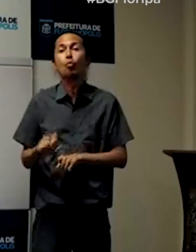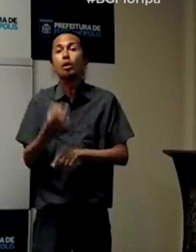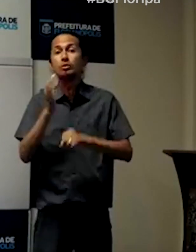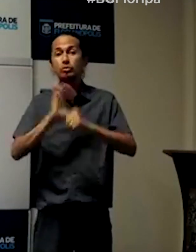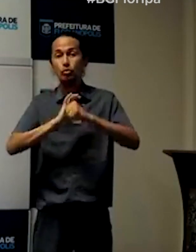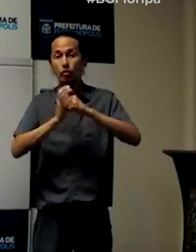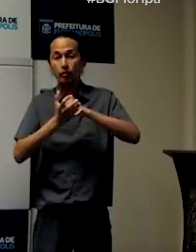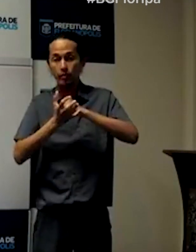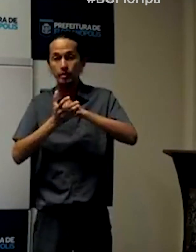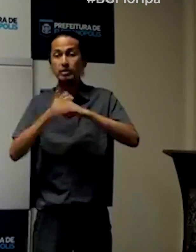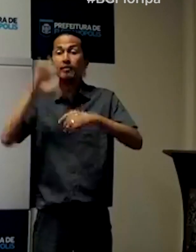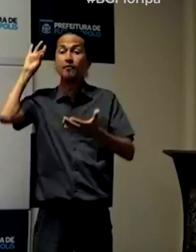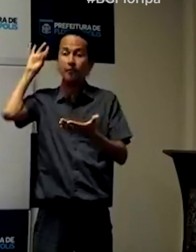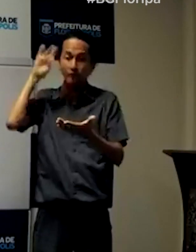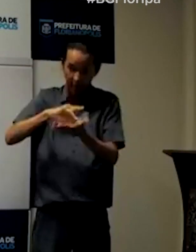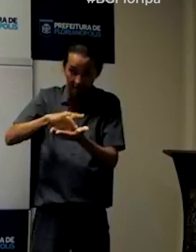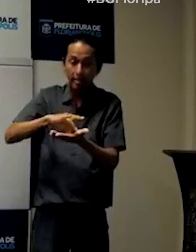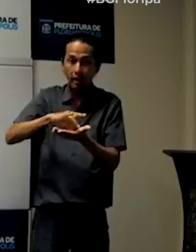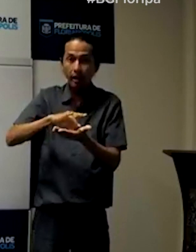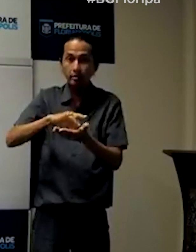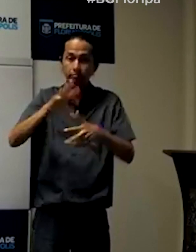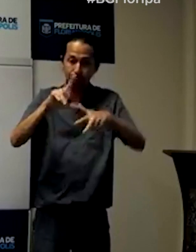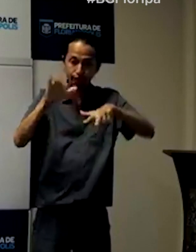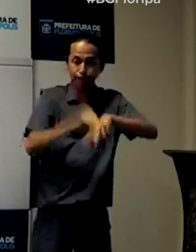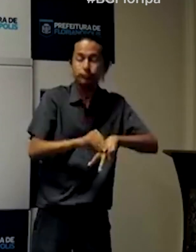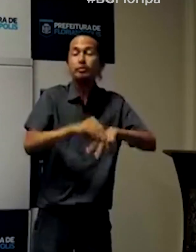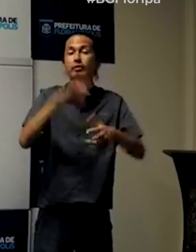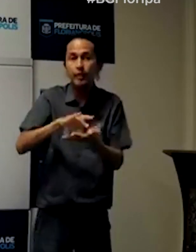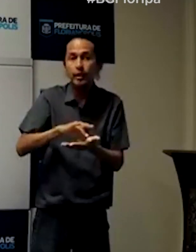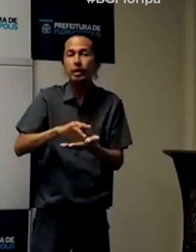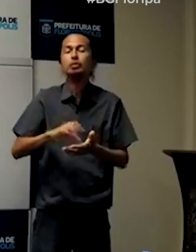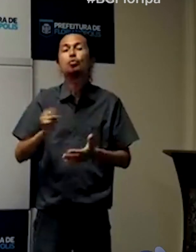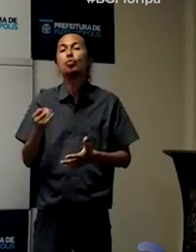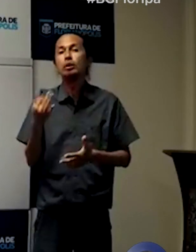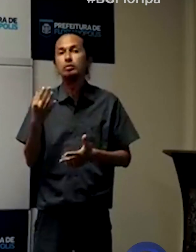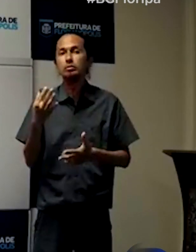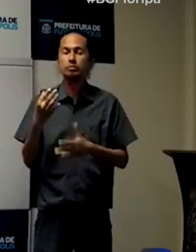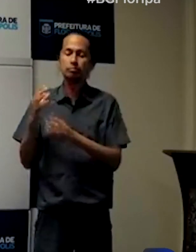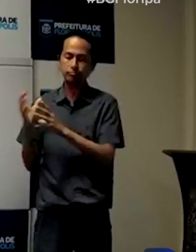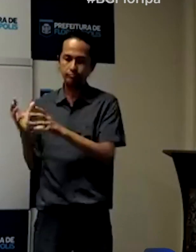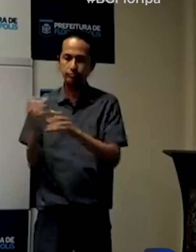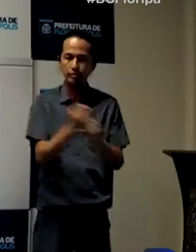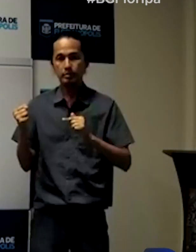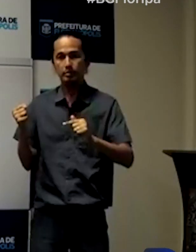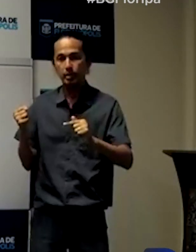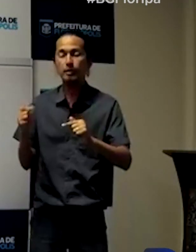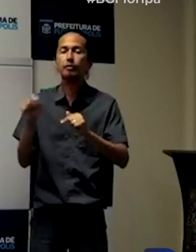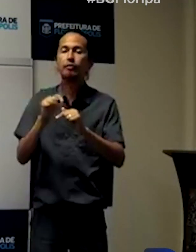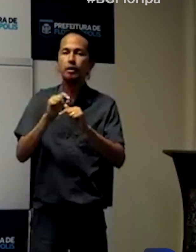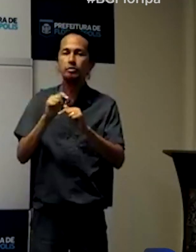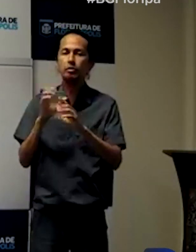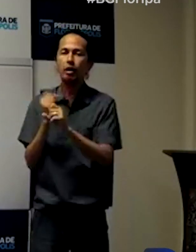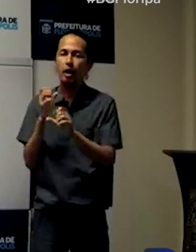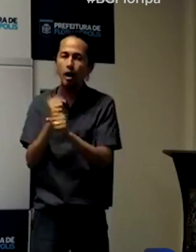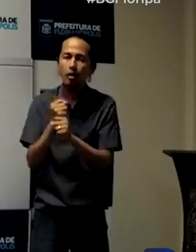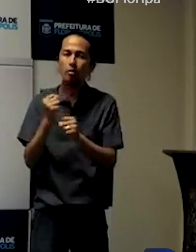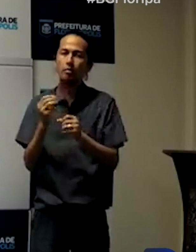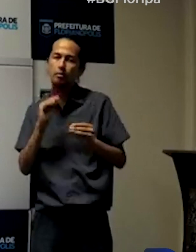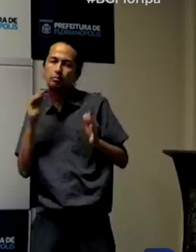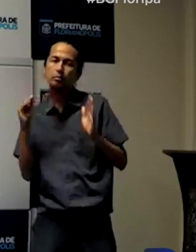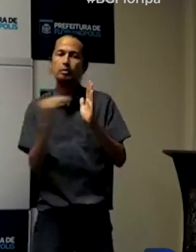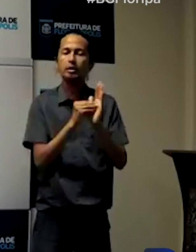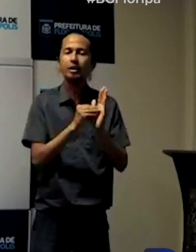Então esses números vão ser levados em conta de novos casos. Não são os casos totais. O terceiro ponto